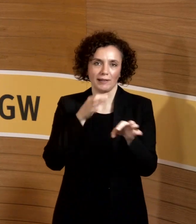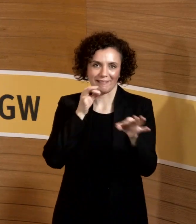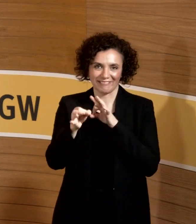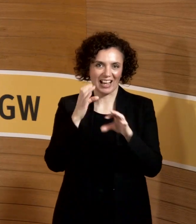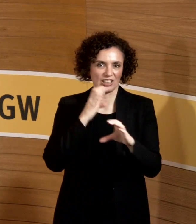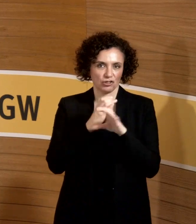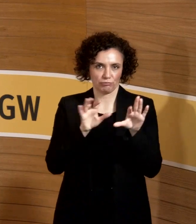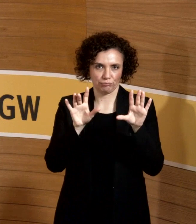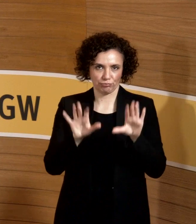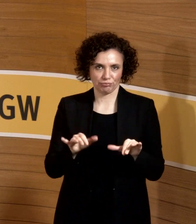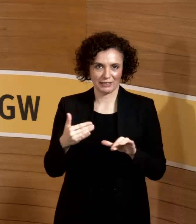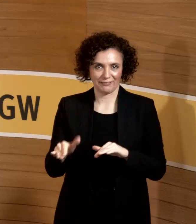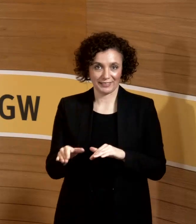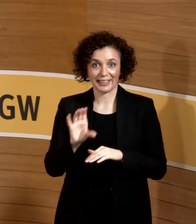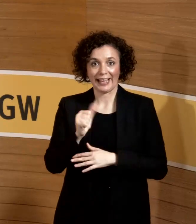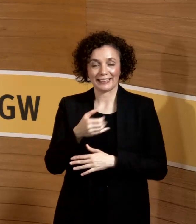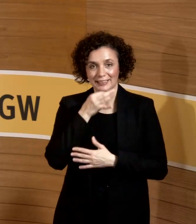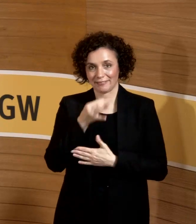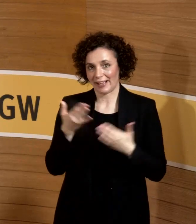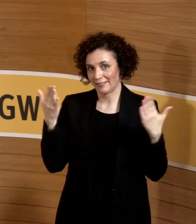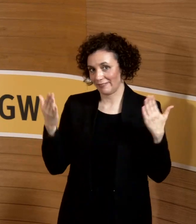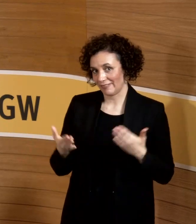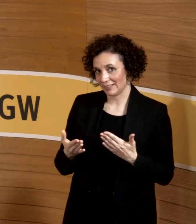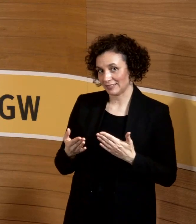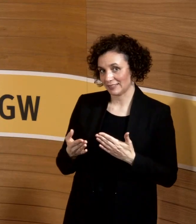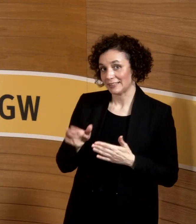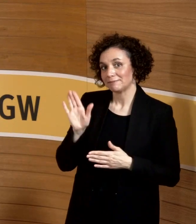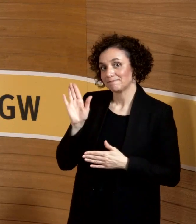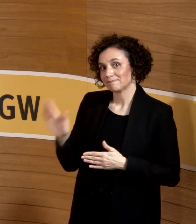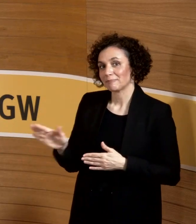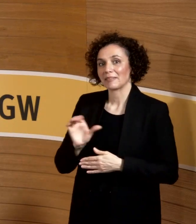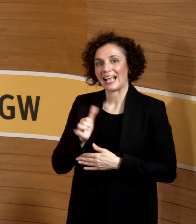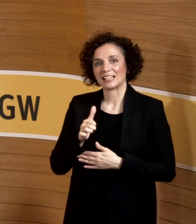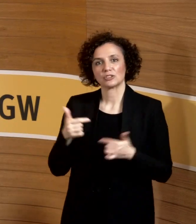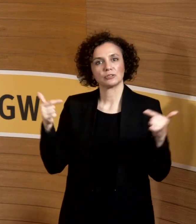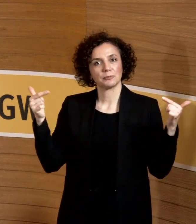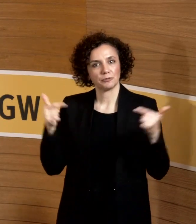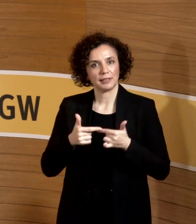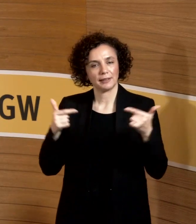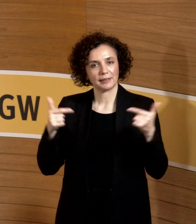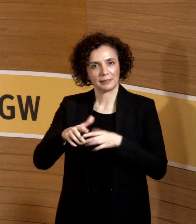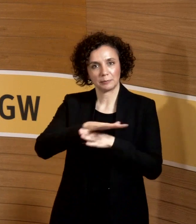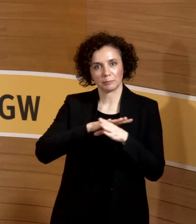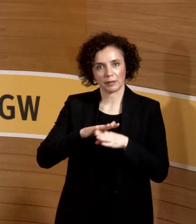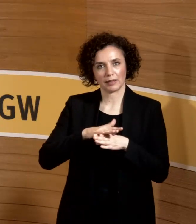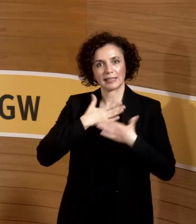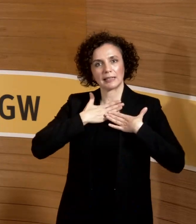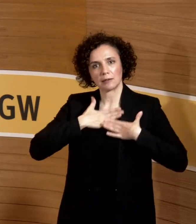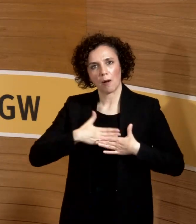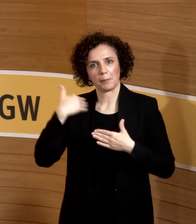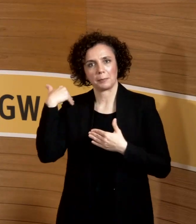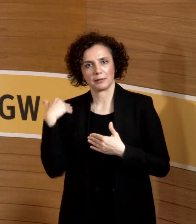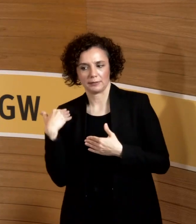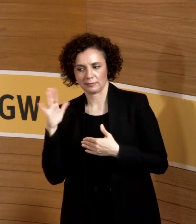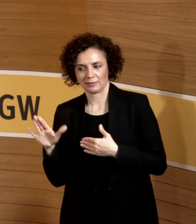mal an. Und zwar wird die Frage gestellt, wie Sie die körperliche Belastung in der Pflege während der Schwangerschaft bewerten und welche